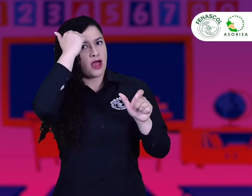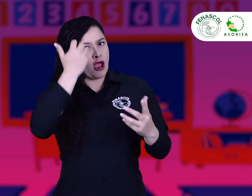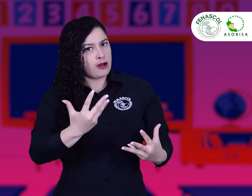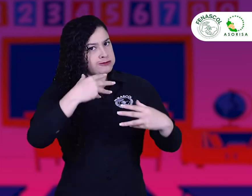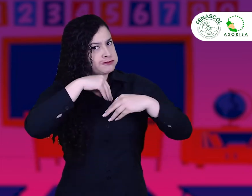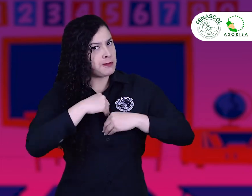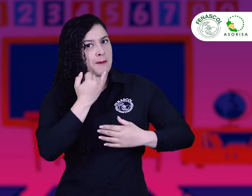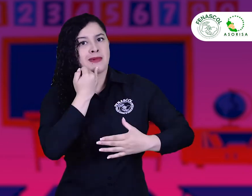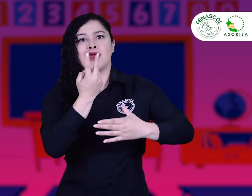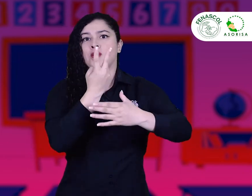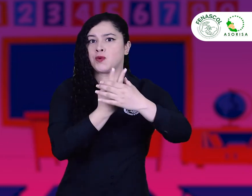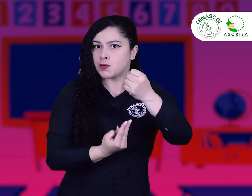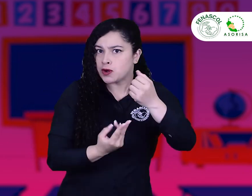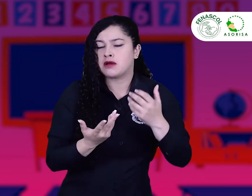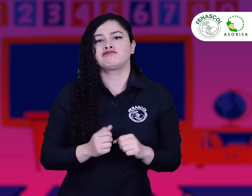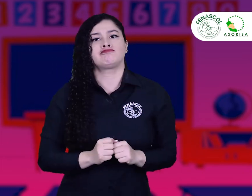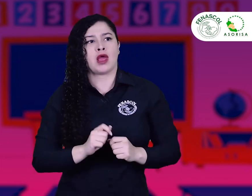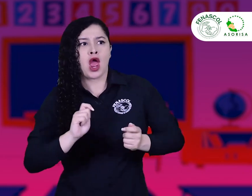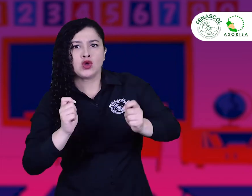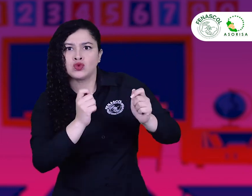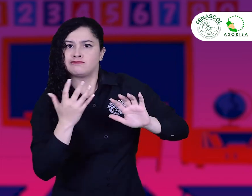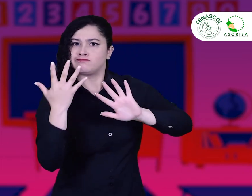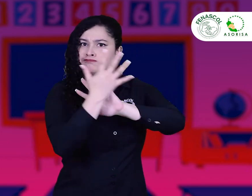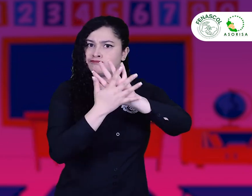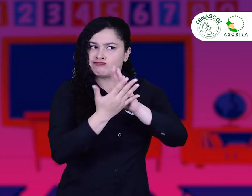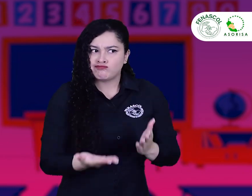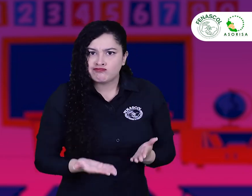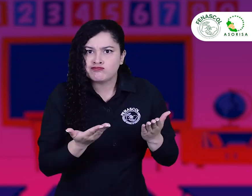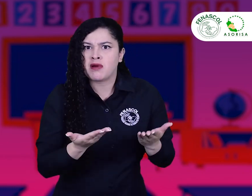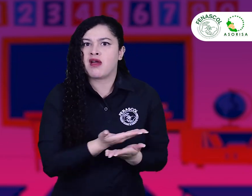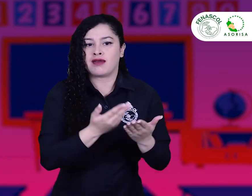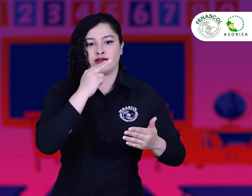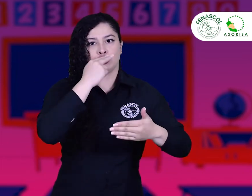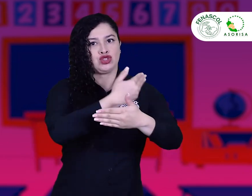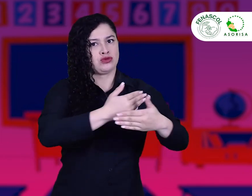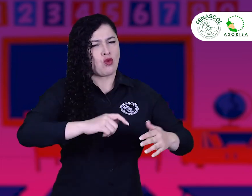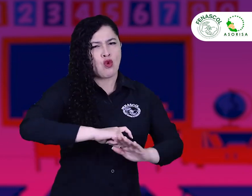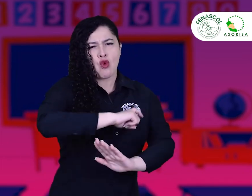maestros bilingües, ajustes con lengua de señas. Todo para los niños sordos.